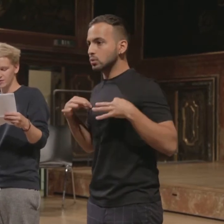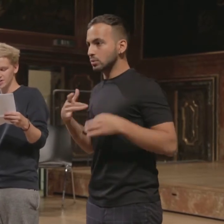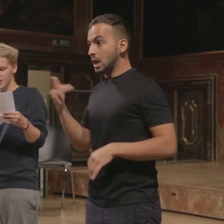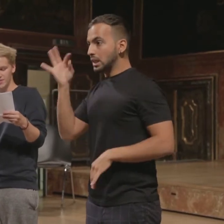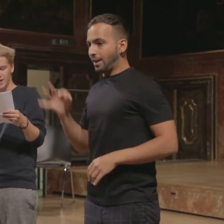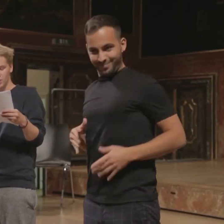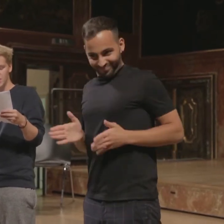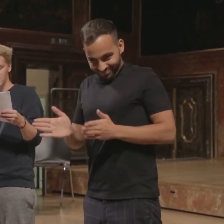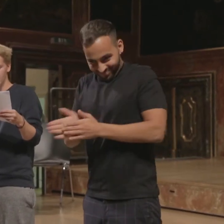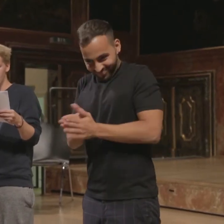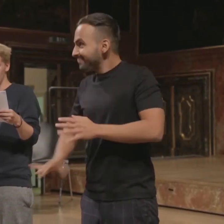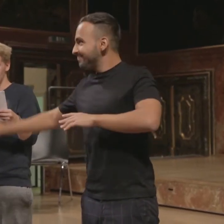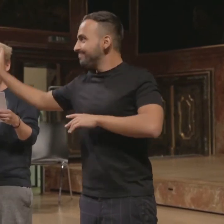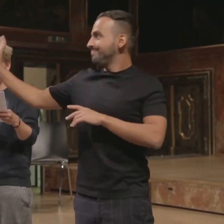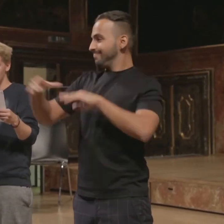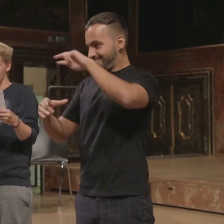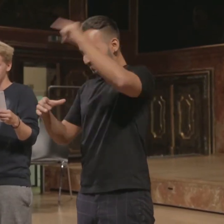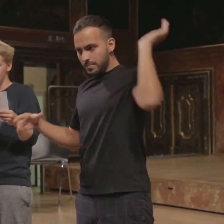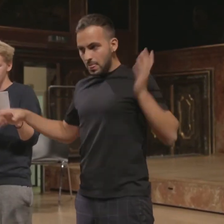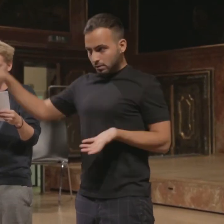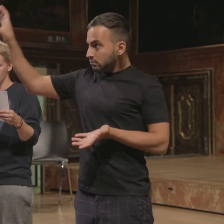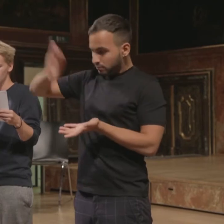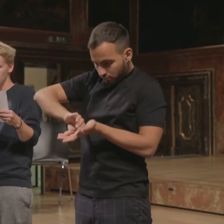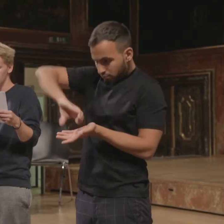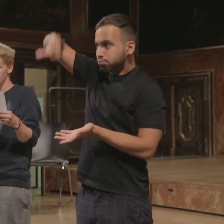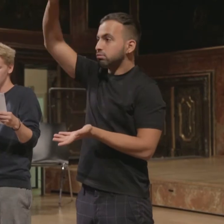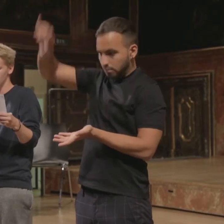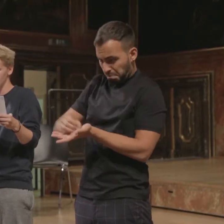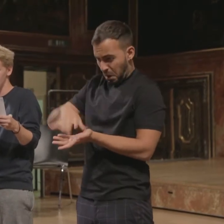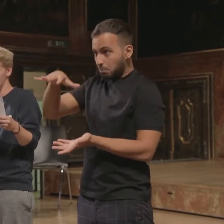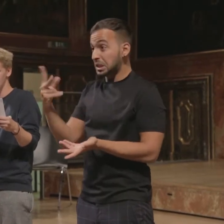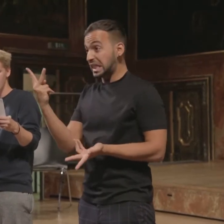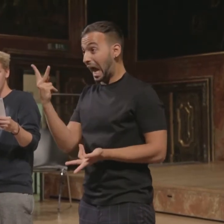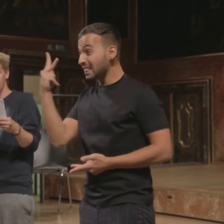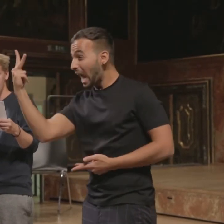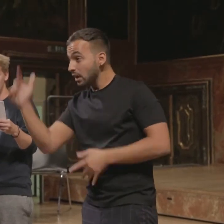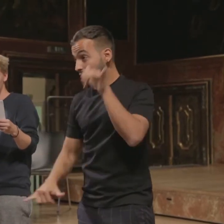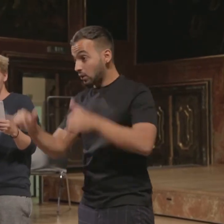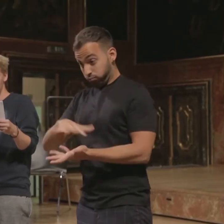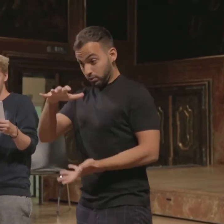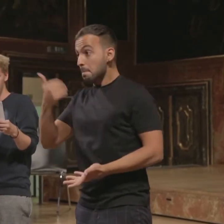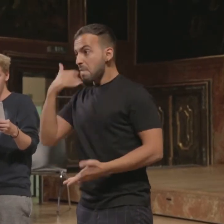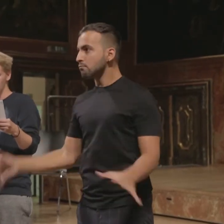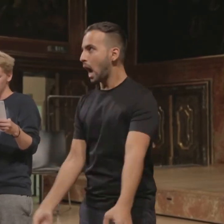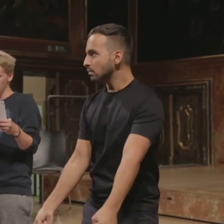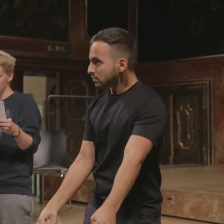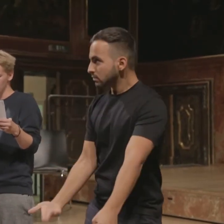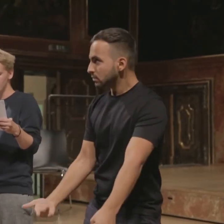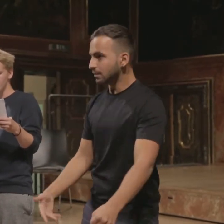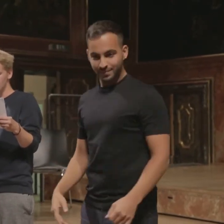-Fläschchen aus einer Box aus dem Regal und schüttete geschätzte drei Kilo Zuckerplacebos in ihre Hand, während Kepler mich festhielt. So Neffe, jetzt